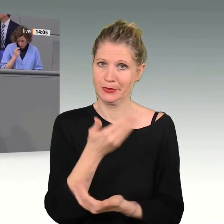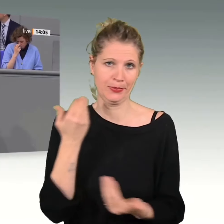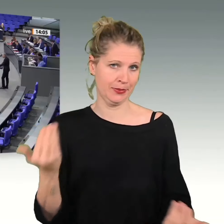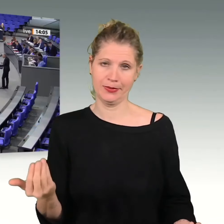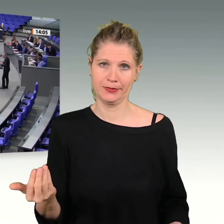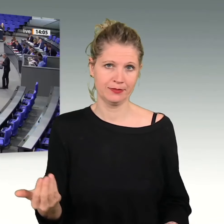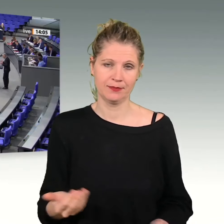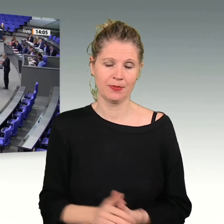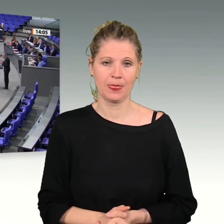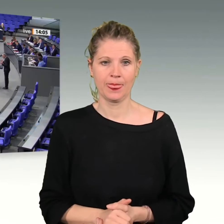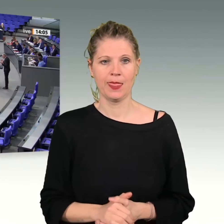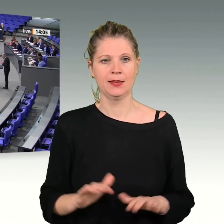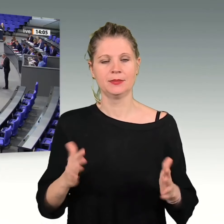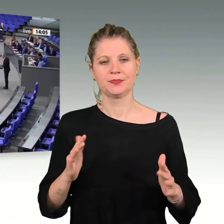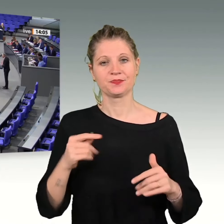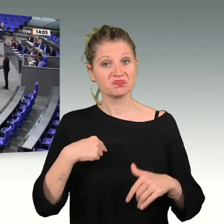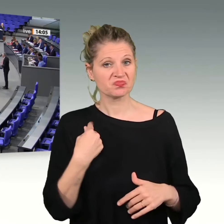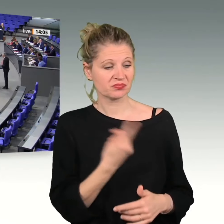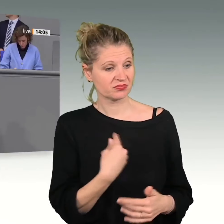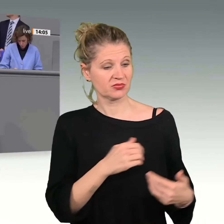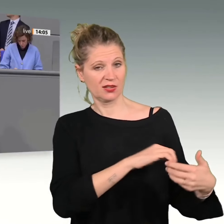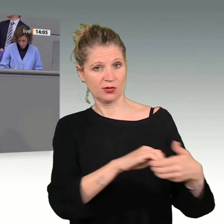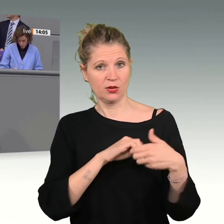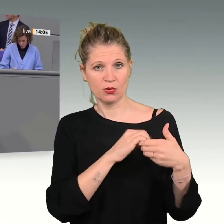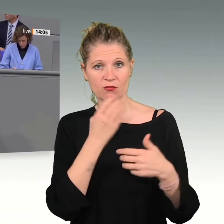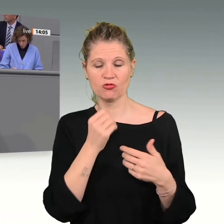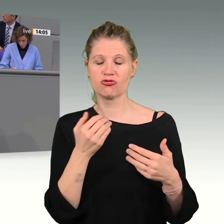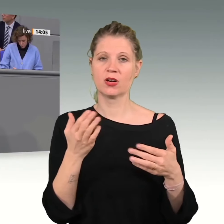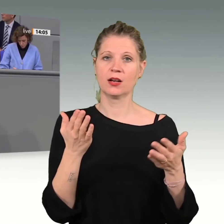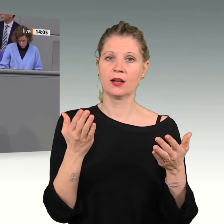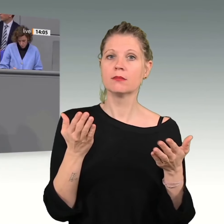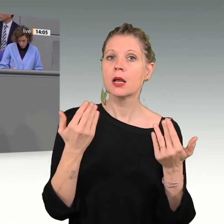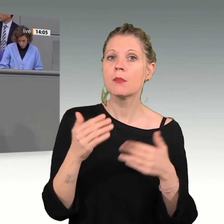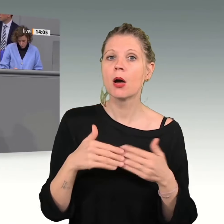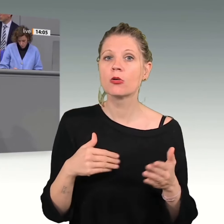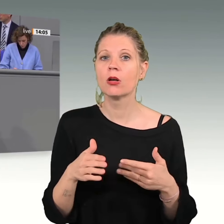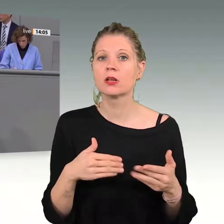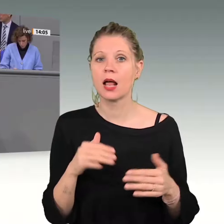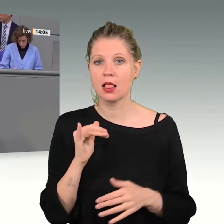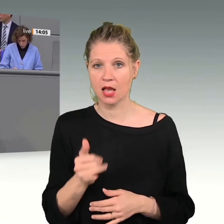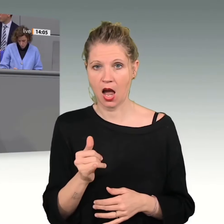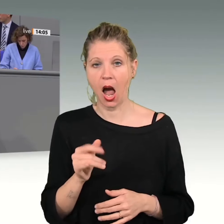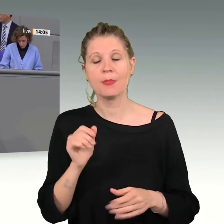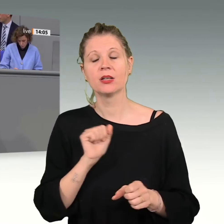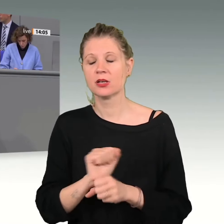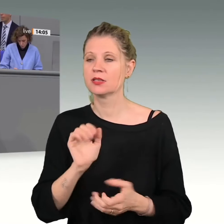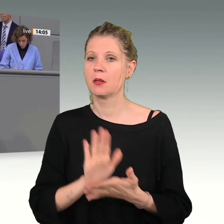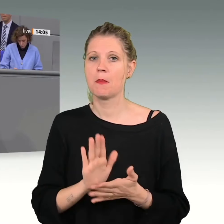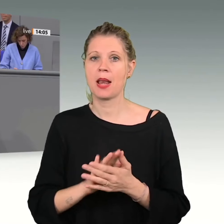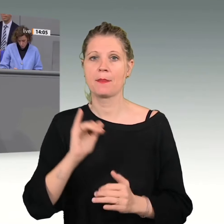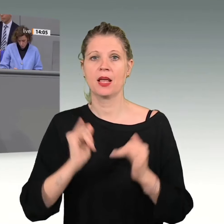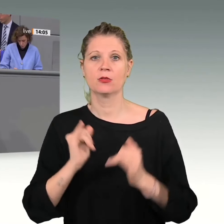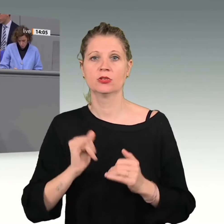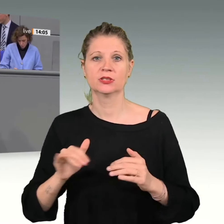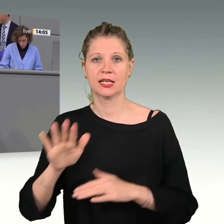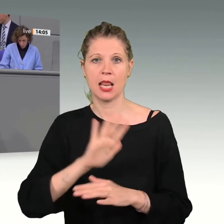Als Union wollen wir klimaneutral werden und Industrieland bleiben. Dass dieser